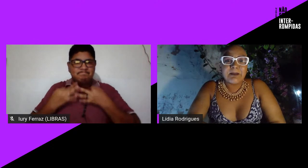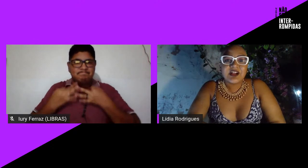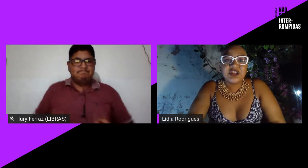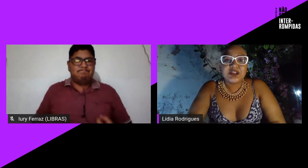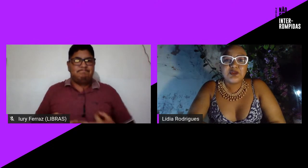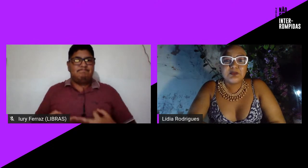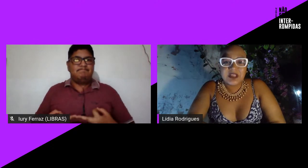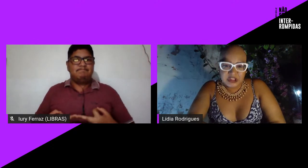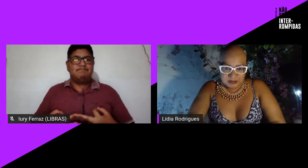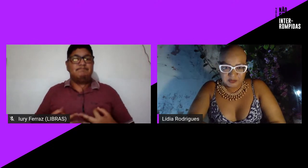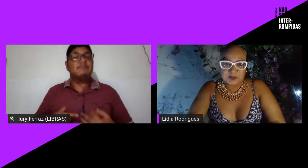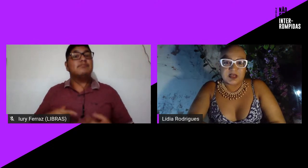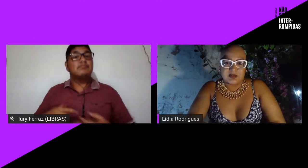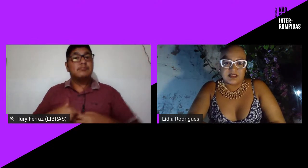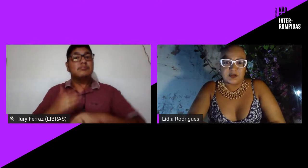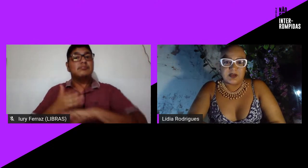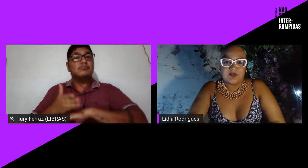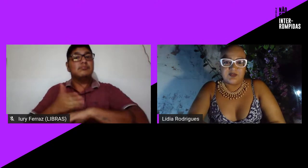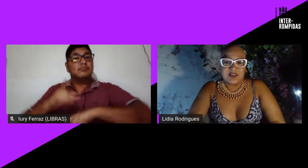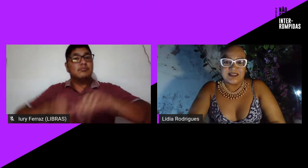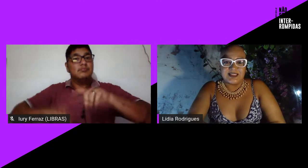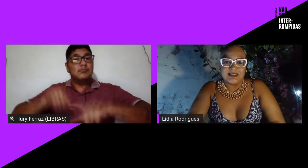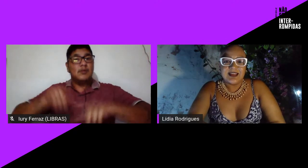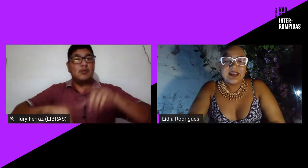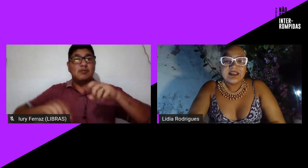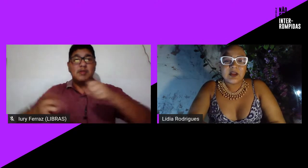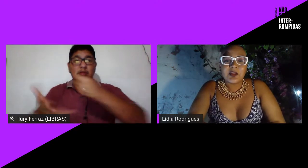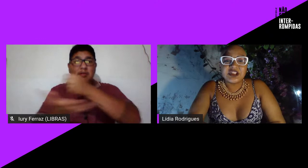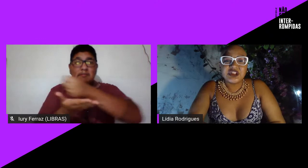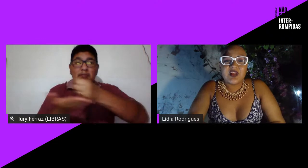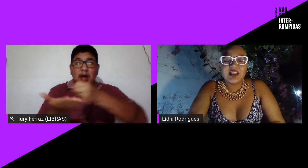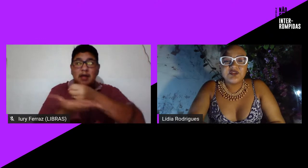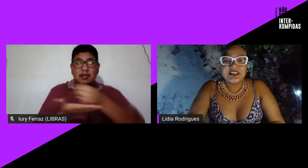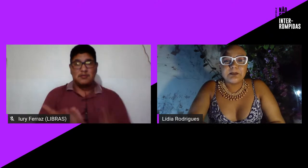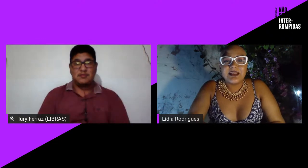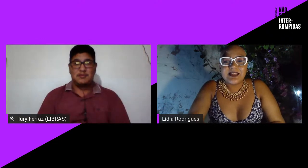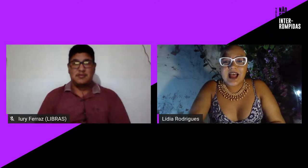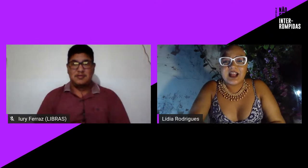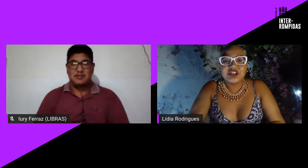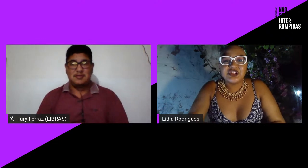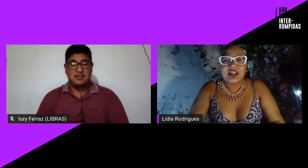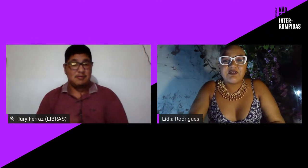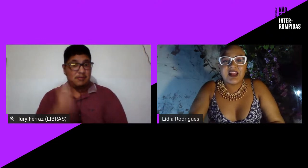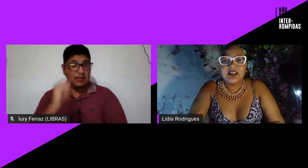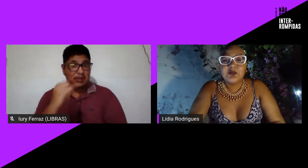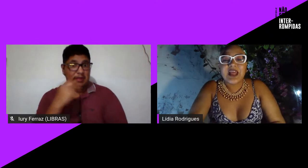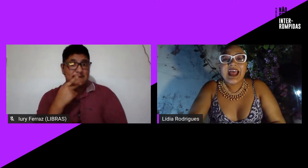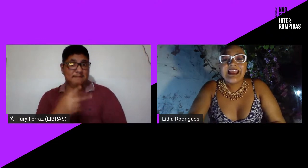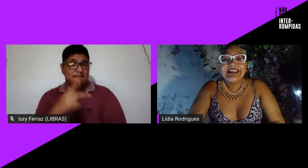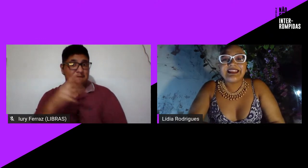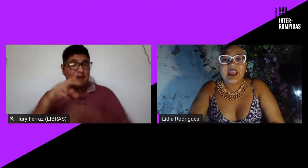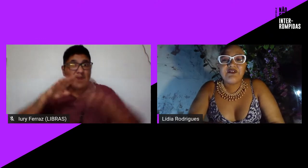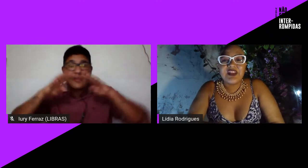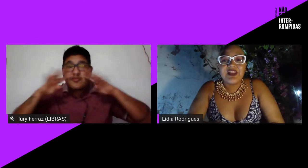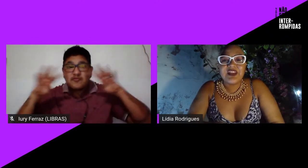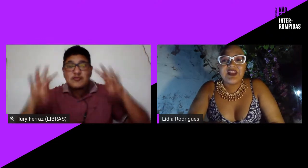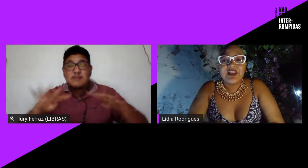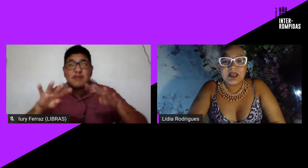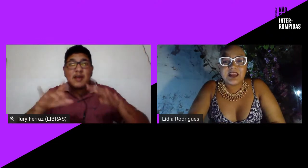a mecanismos mínimos para a nossa sobrevivência né então quando a gente fala de visibilidade a gente está falando da